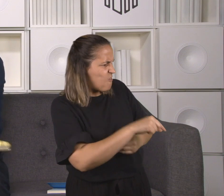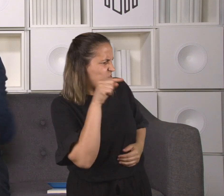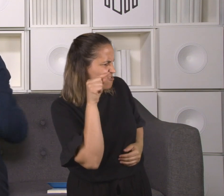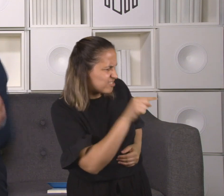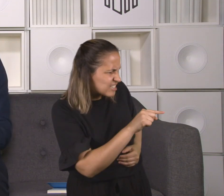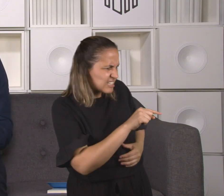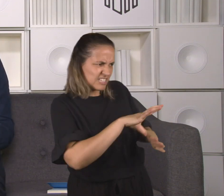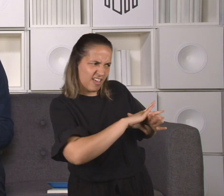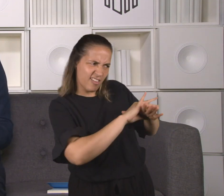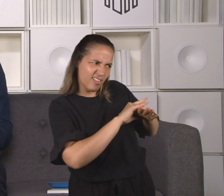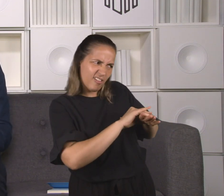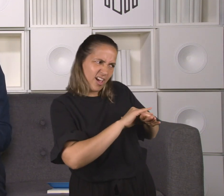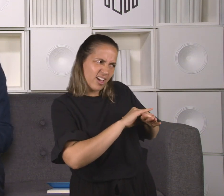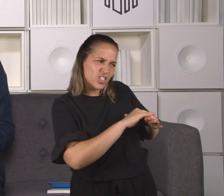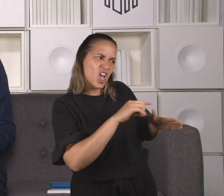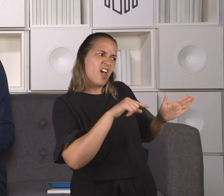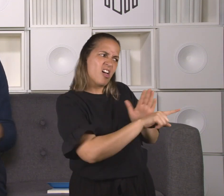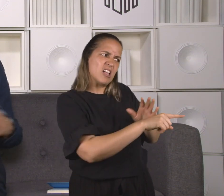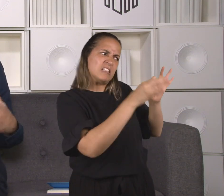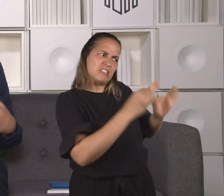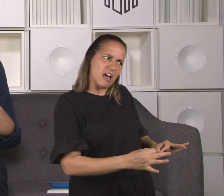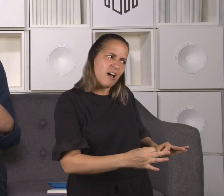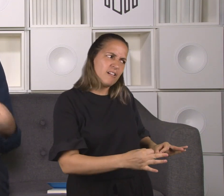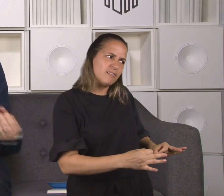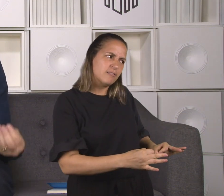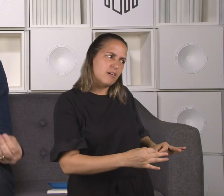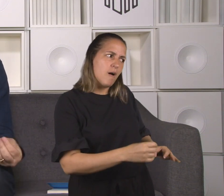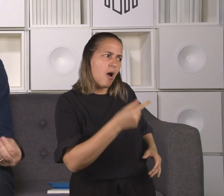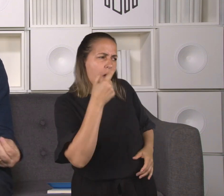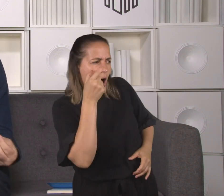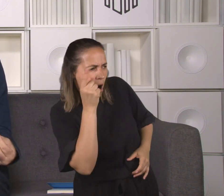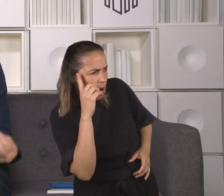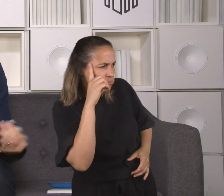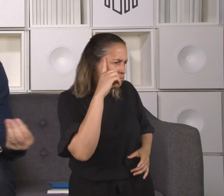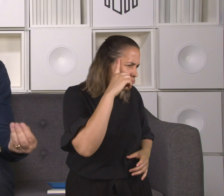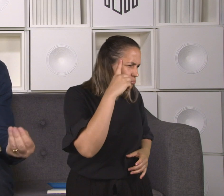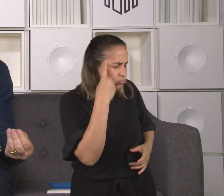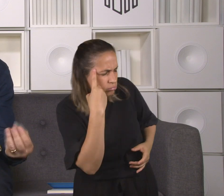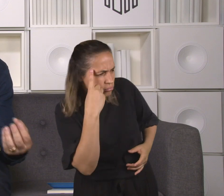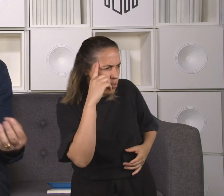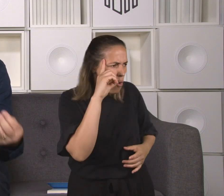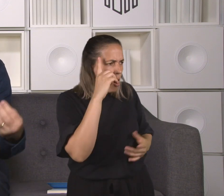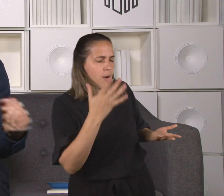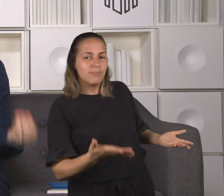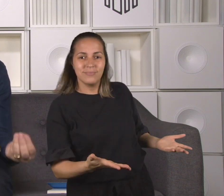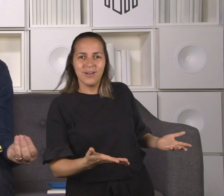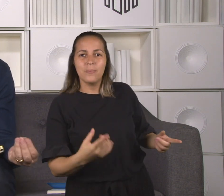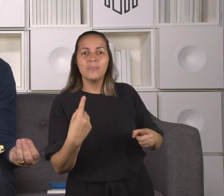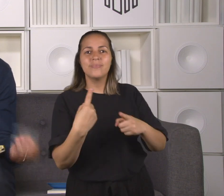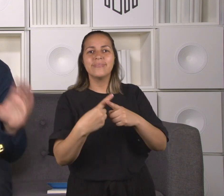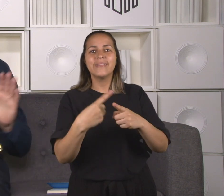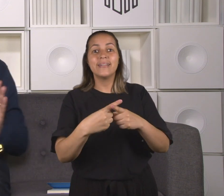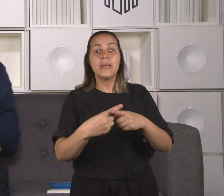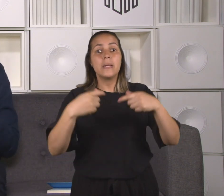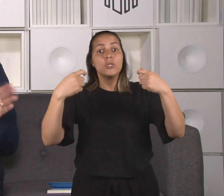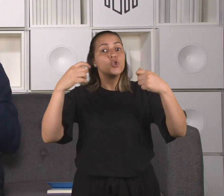E primeiro ele deveria, o leproso, levar um sacrifício de pombas, um sacrifício muito simples para a instauração